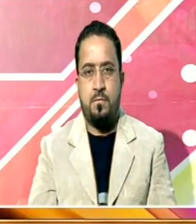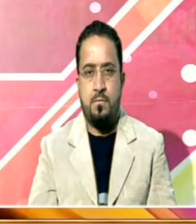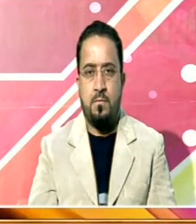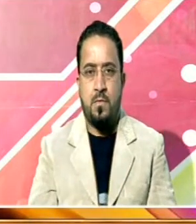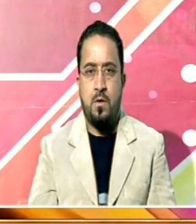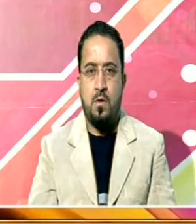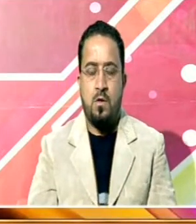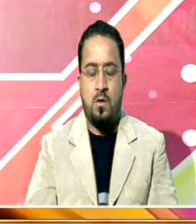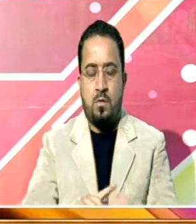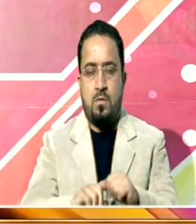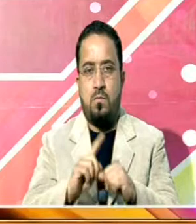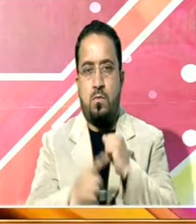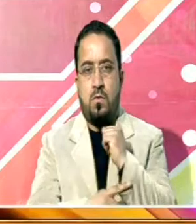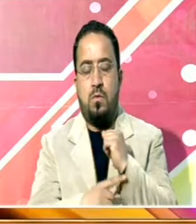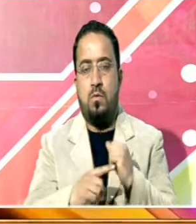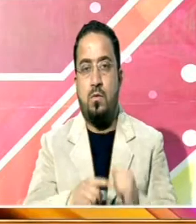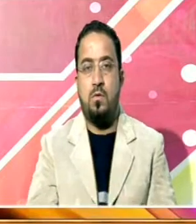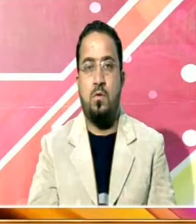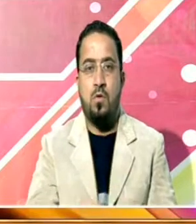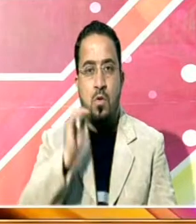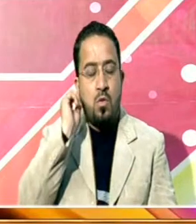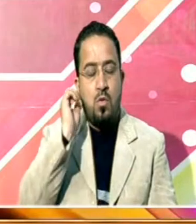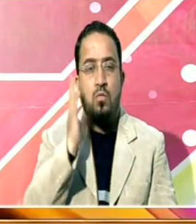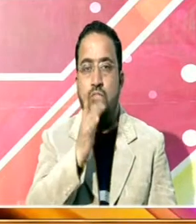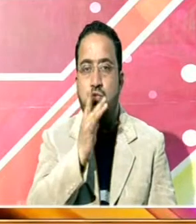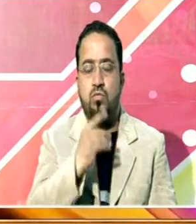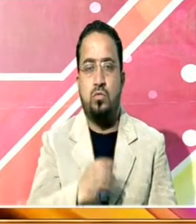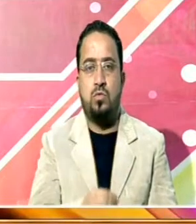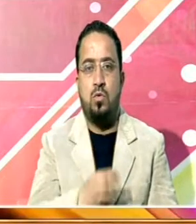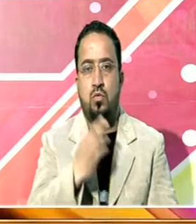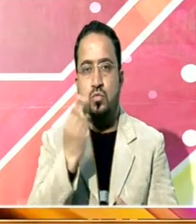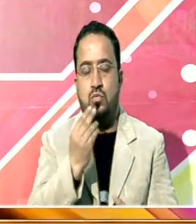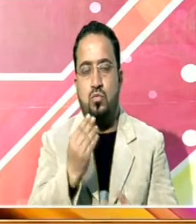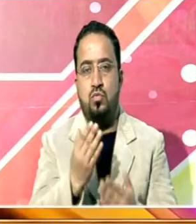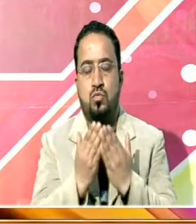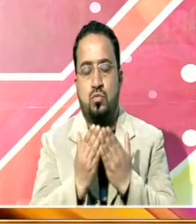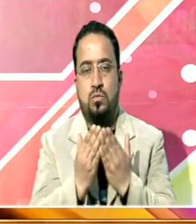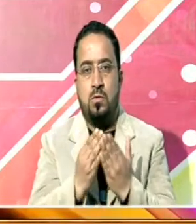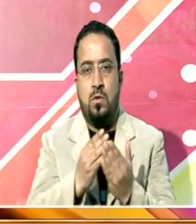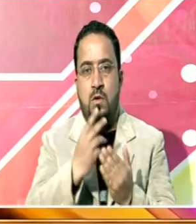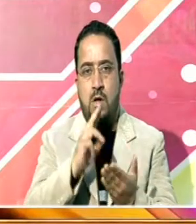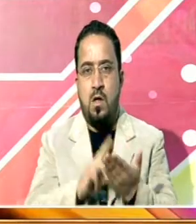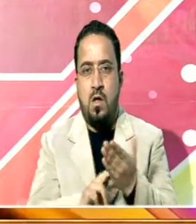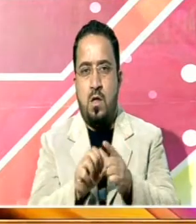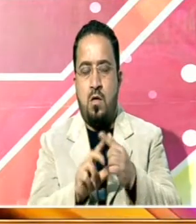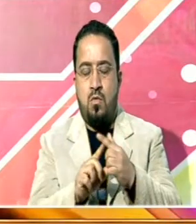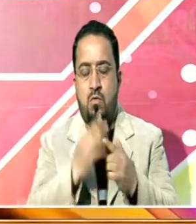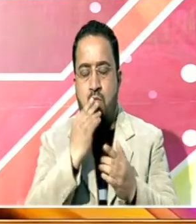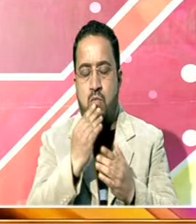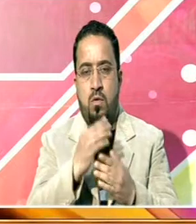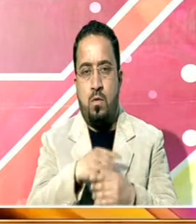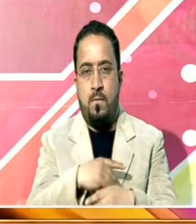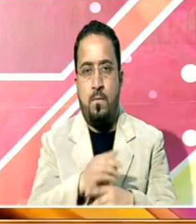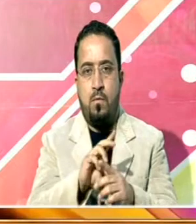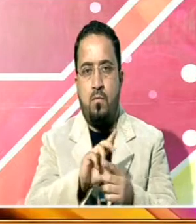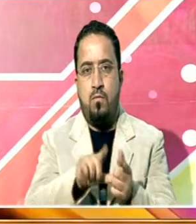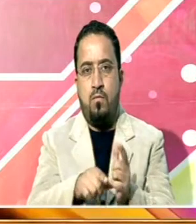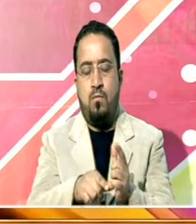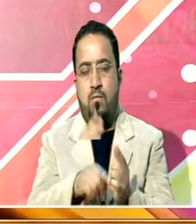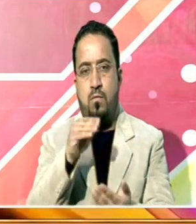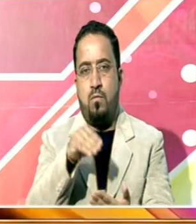جس کے بعد عقیدت مند اور رات بھر درود و اذکار اور نت و مناجات کی روح پرور مجالس میں مہاو رہیں گے